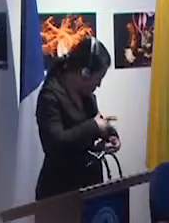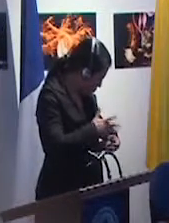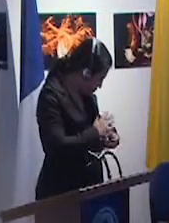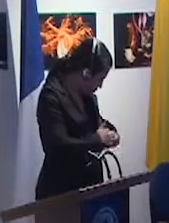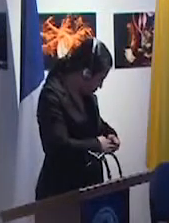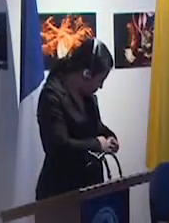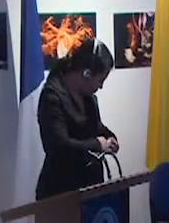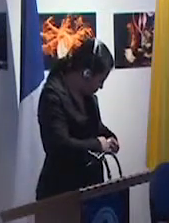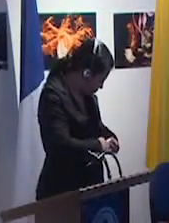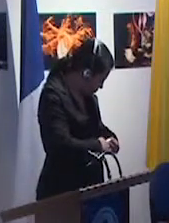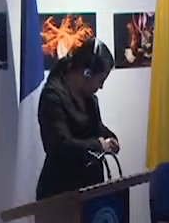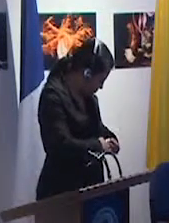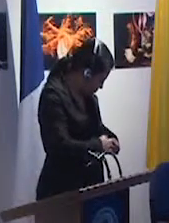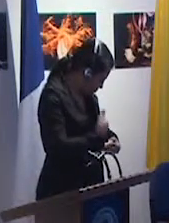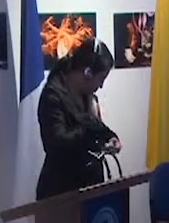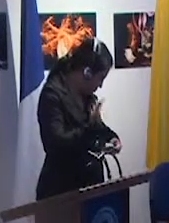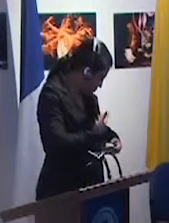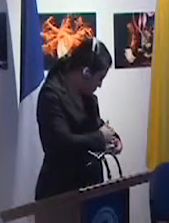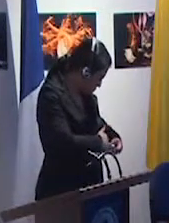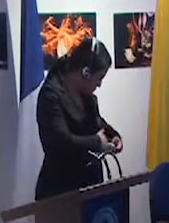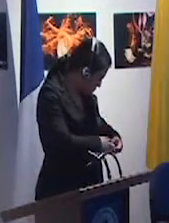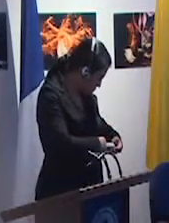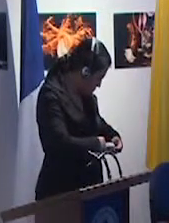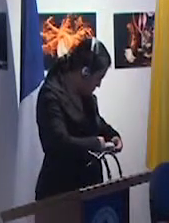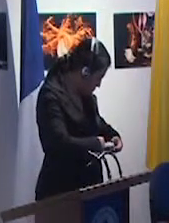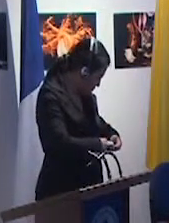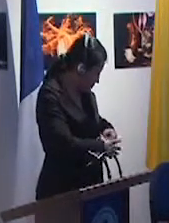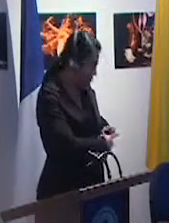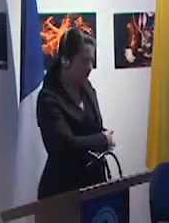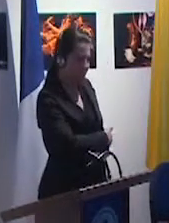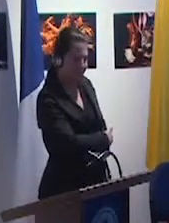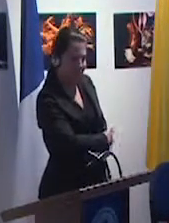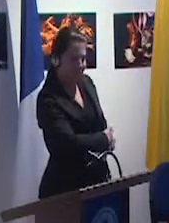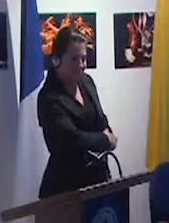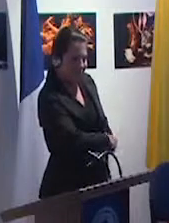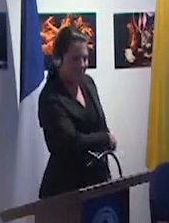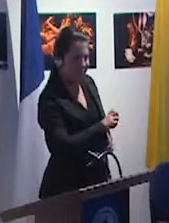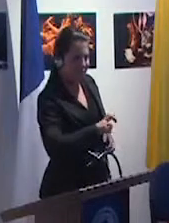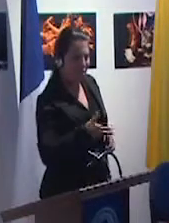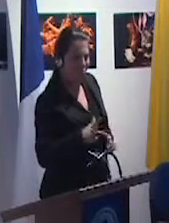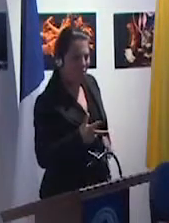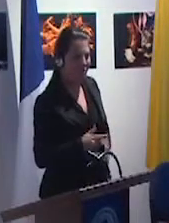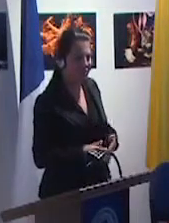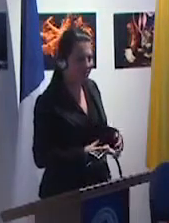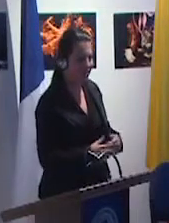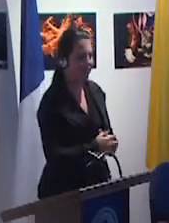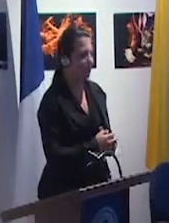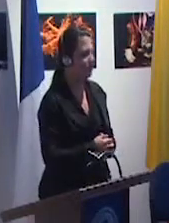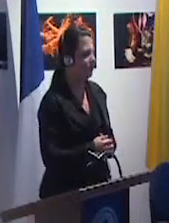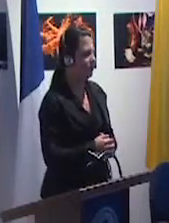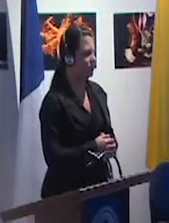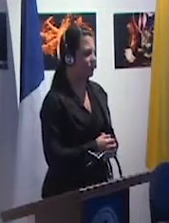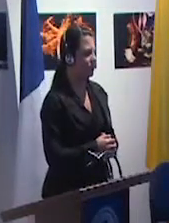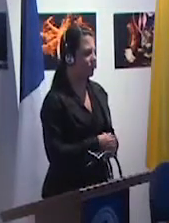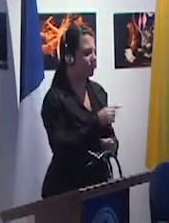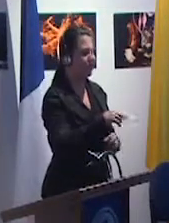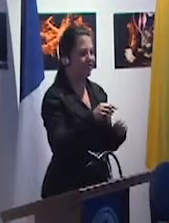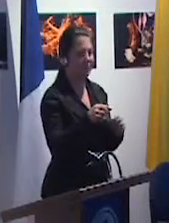J'espère vous convaincre de la pertinence de travailler sur les mots,